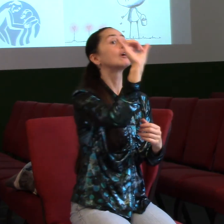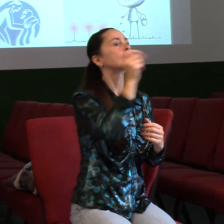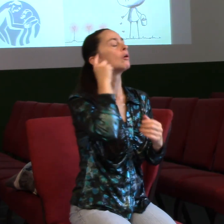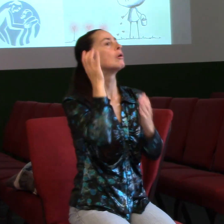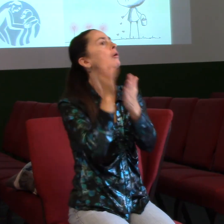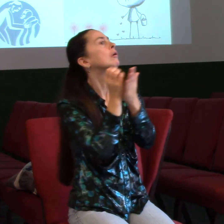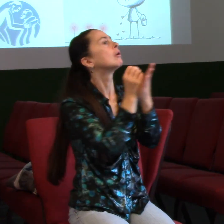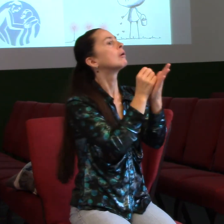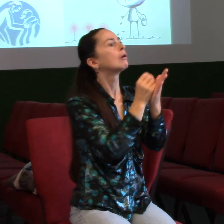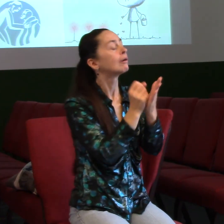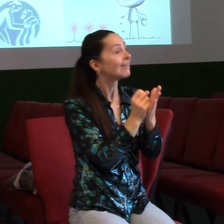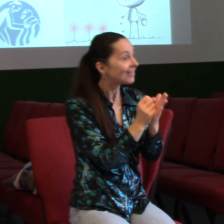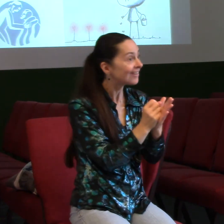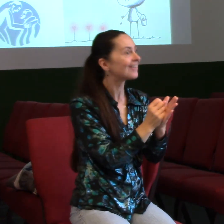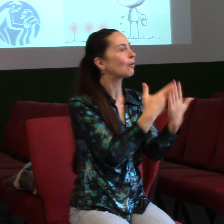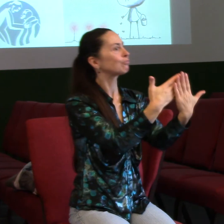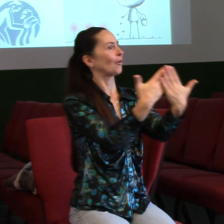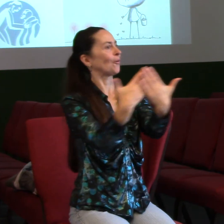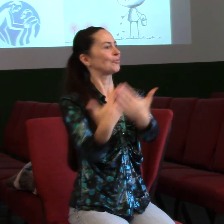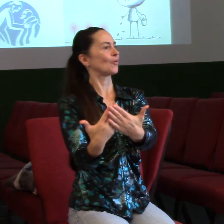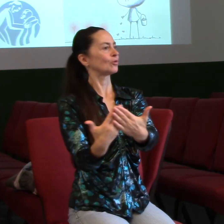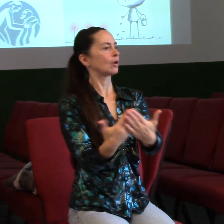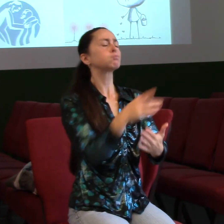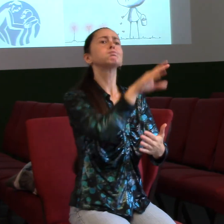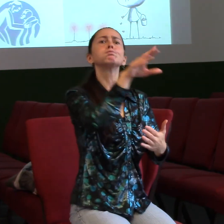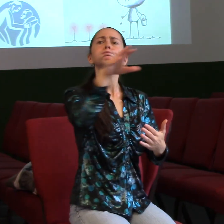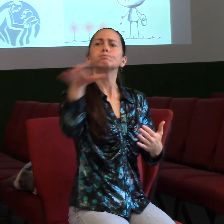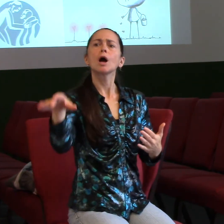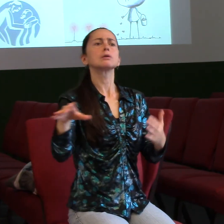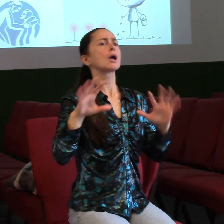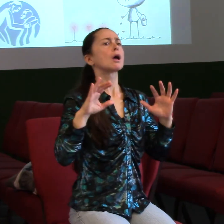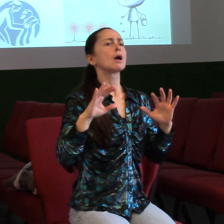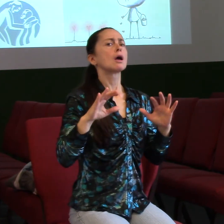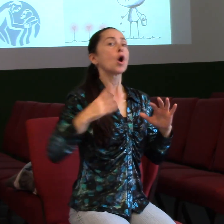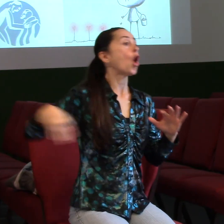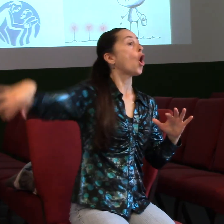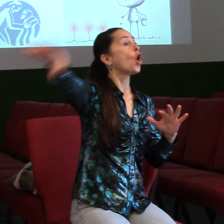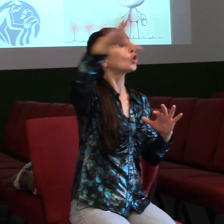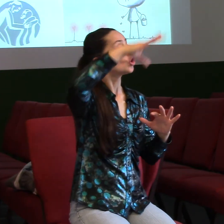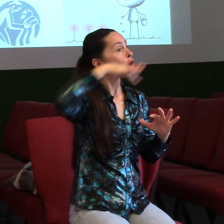Máte lidi ve svém okolí, se kterými když přijdete a bavíte se s nima, tak potom odcházíte a jste povzneseni?